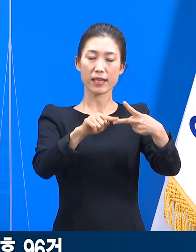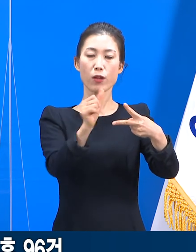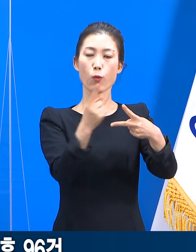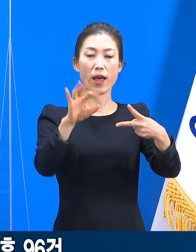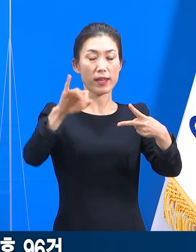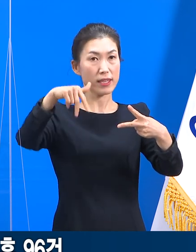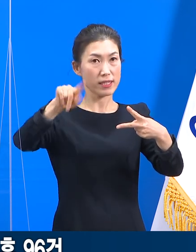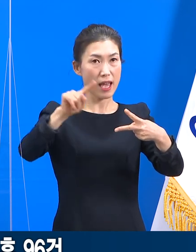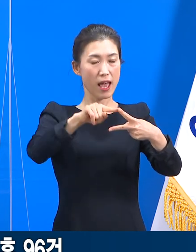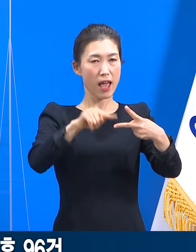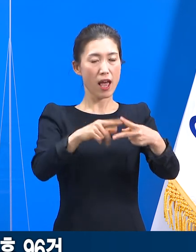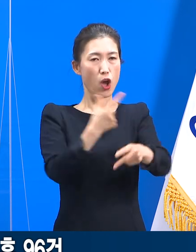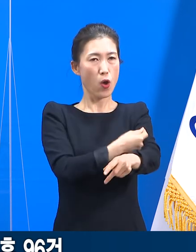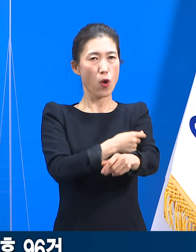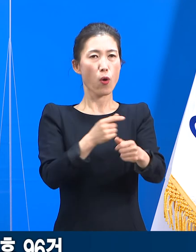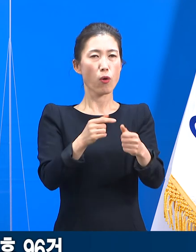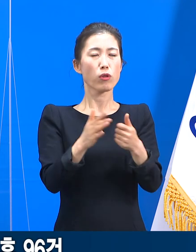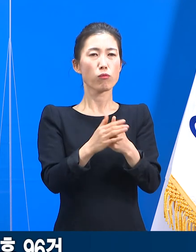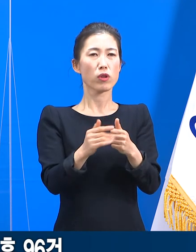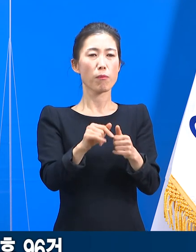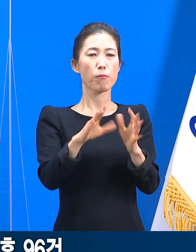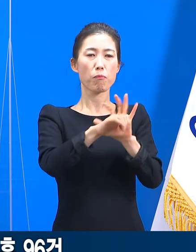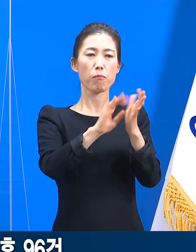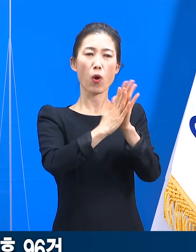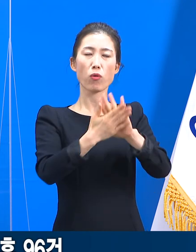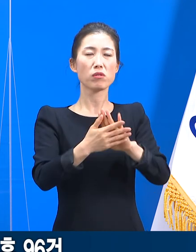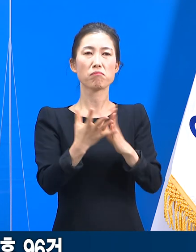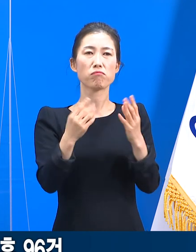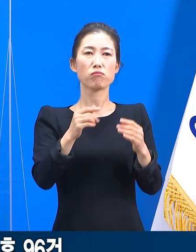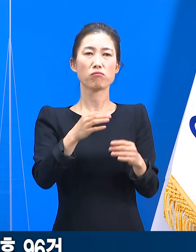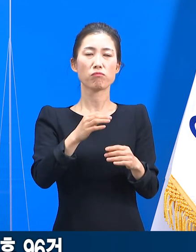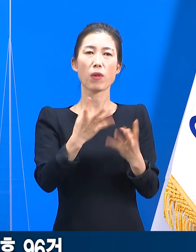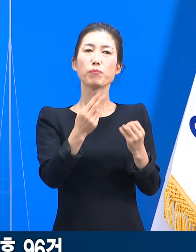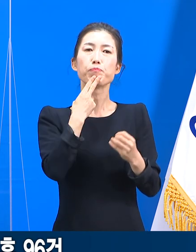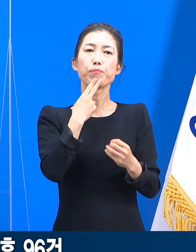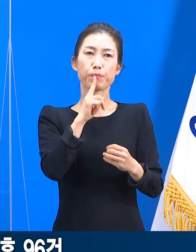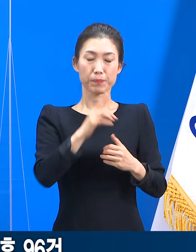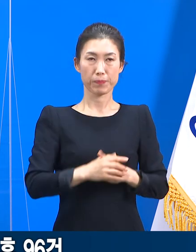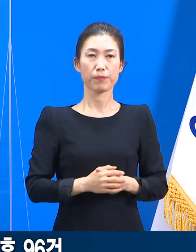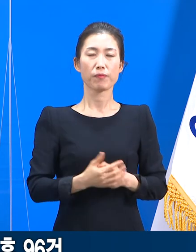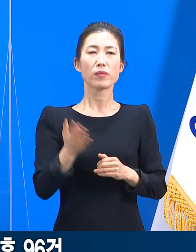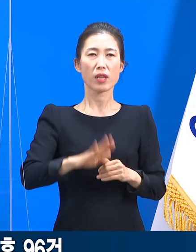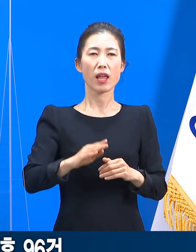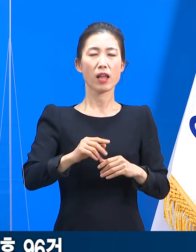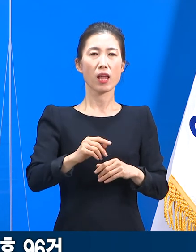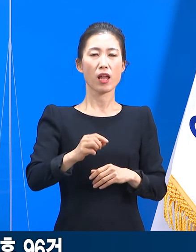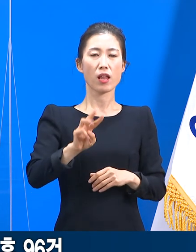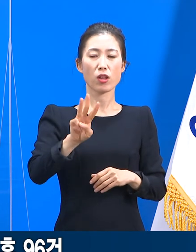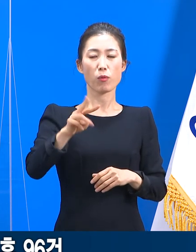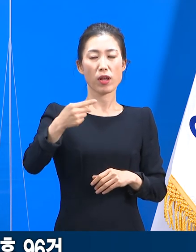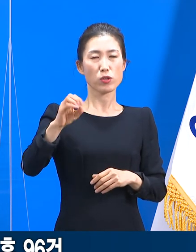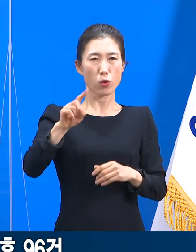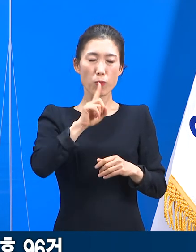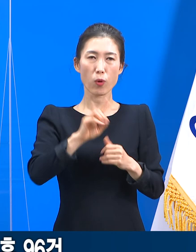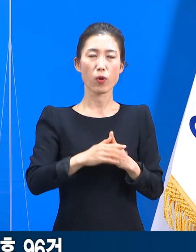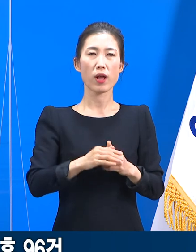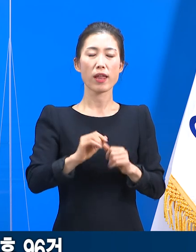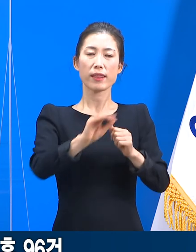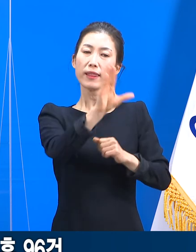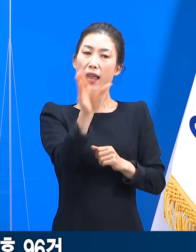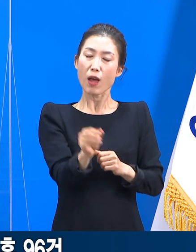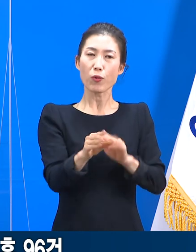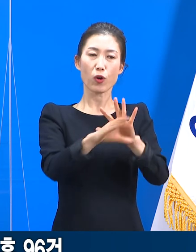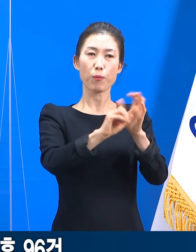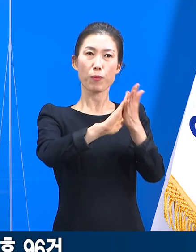적다고 알려져 있습니다. 보건의료적으로 더 중요한 변이주는 남아공 변이주와 브라질 변이주라고